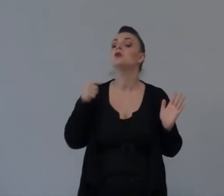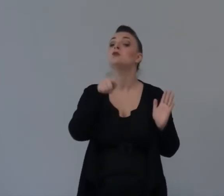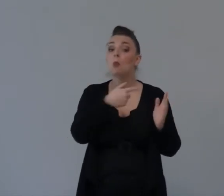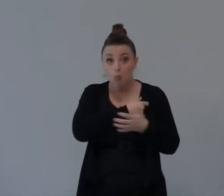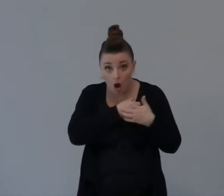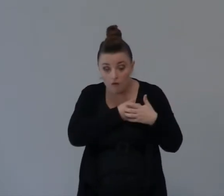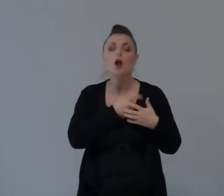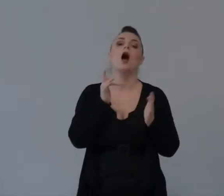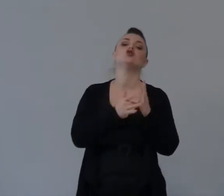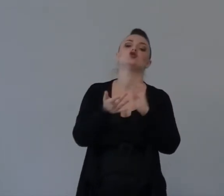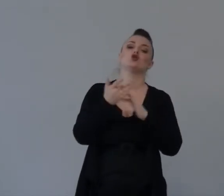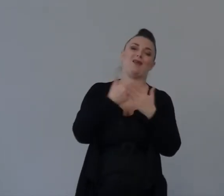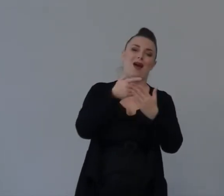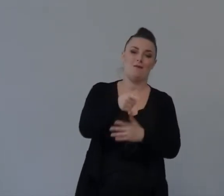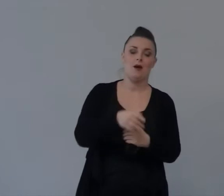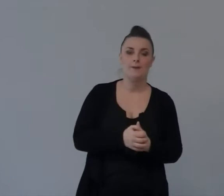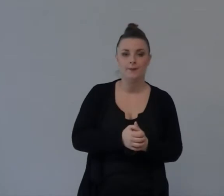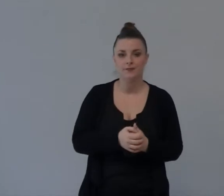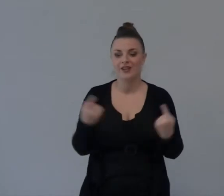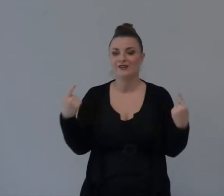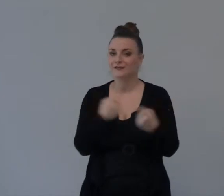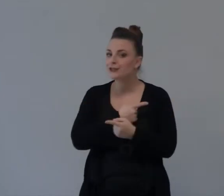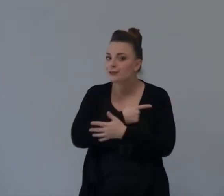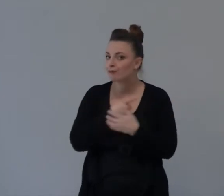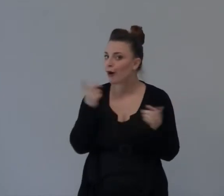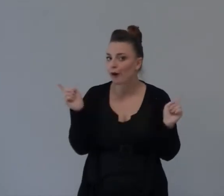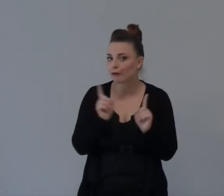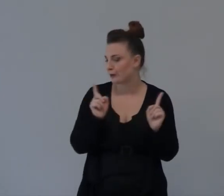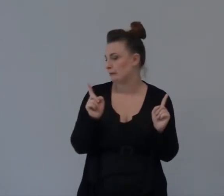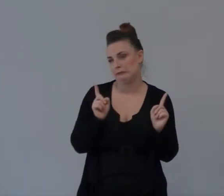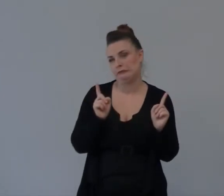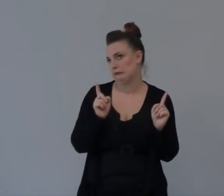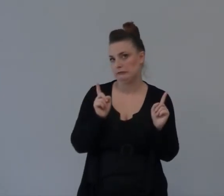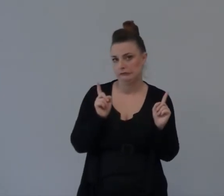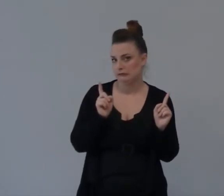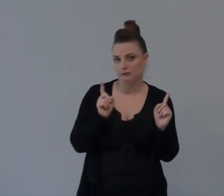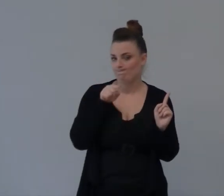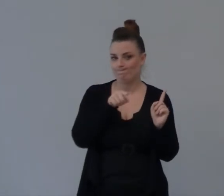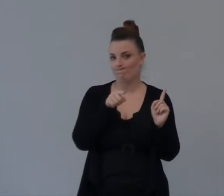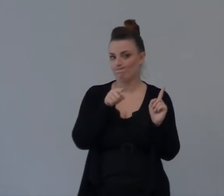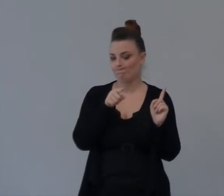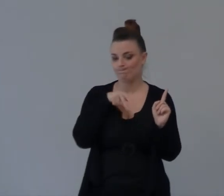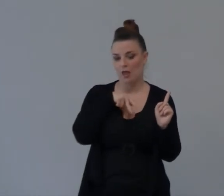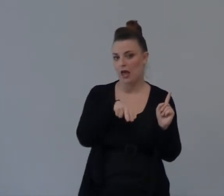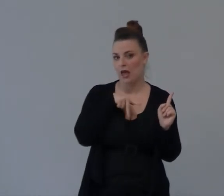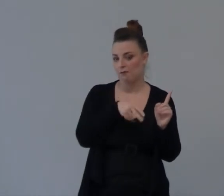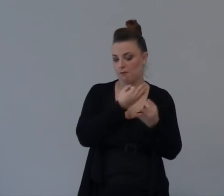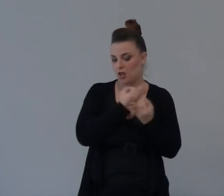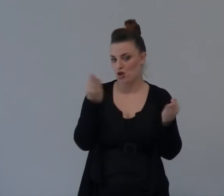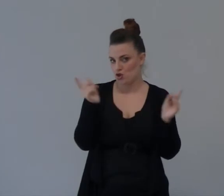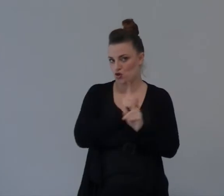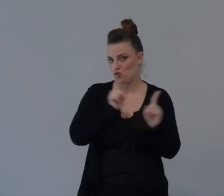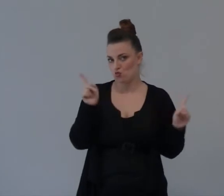se non Sei povero Non è che Stai Camminando Proprio Con